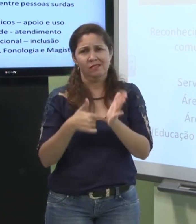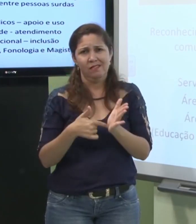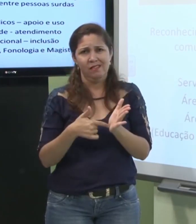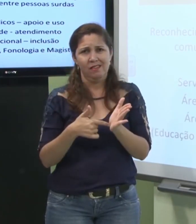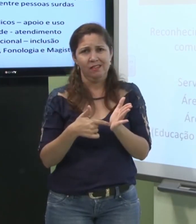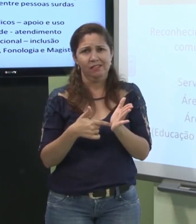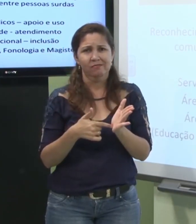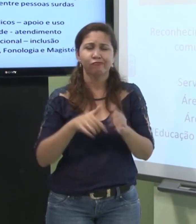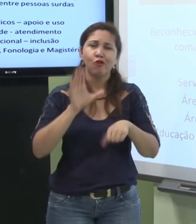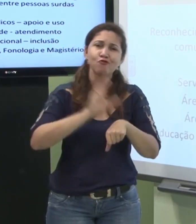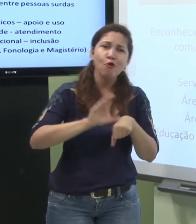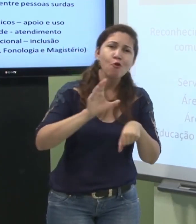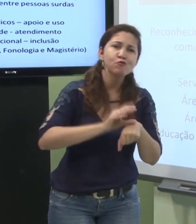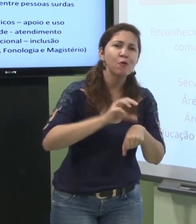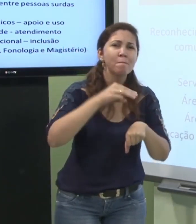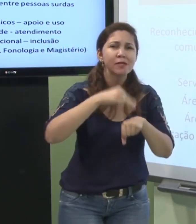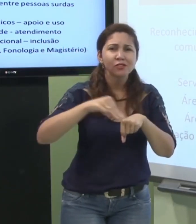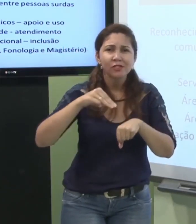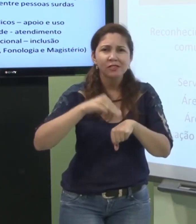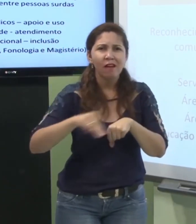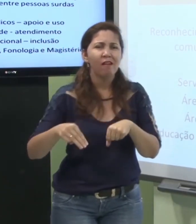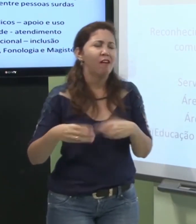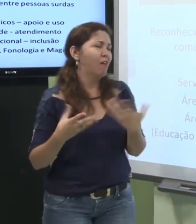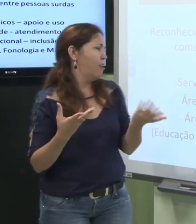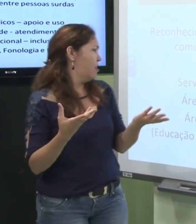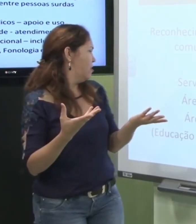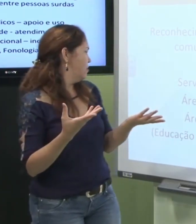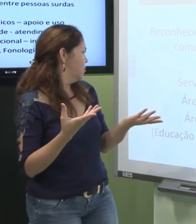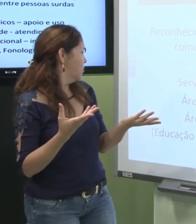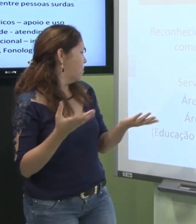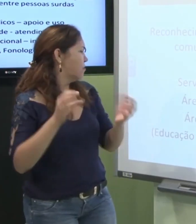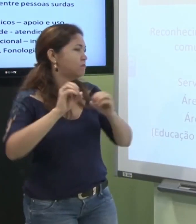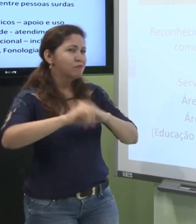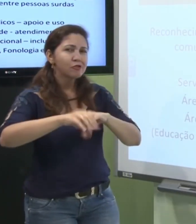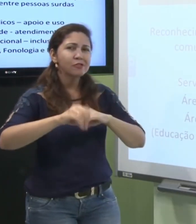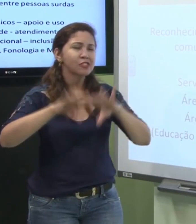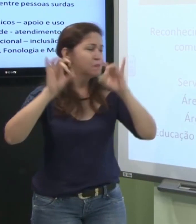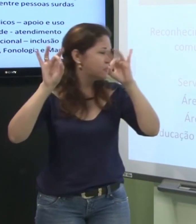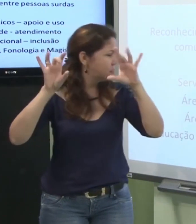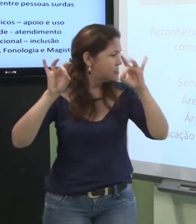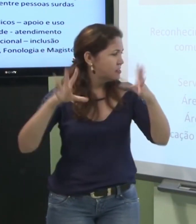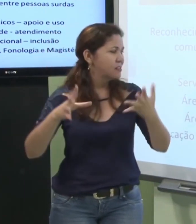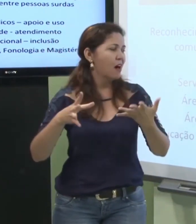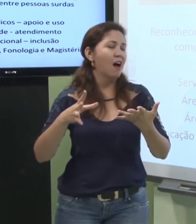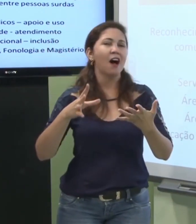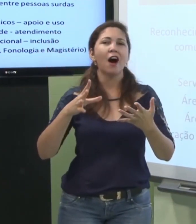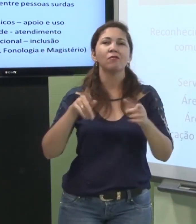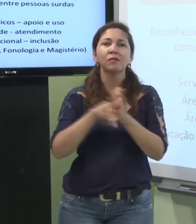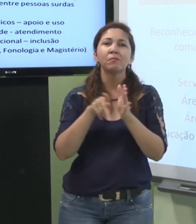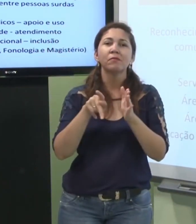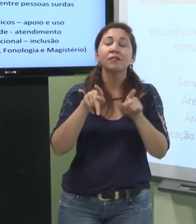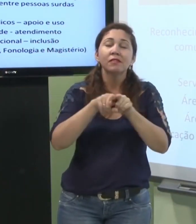inserida nos cursos de magistério de educação especial de fonologia